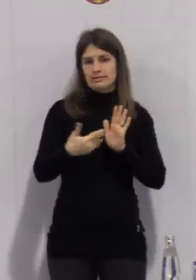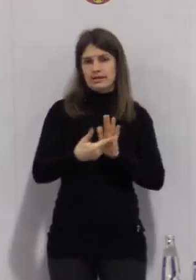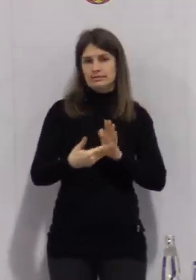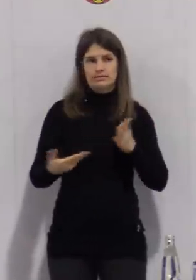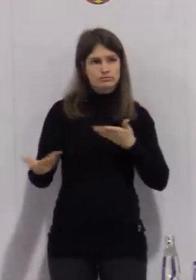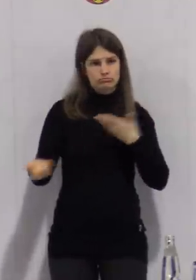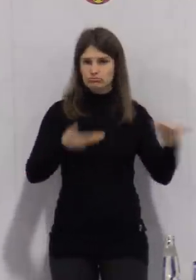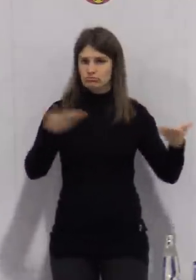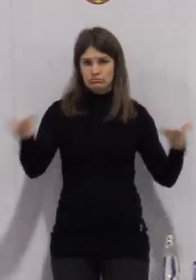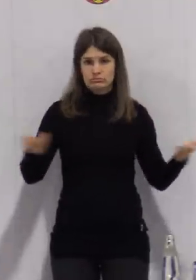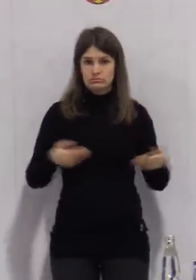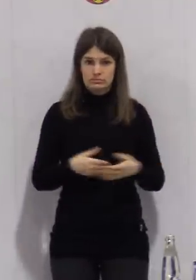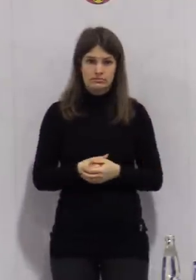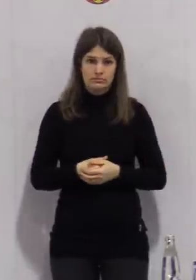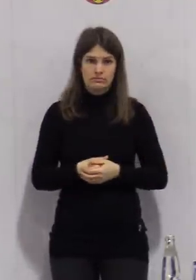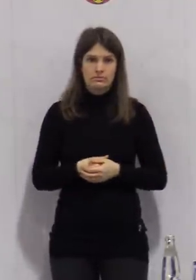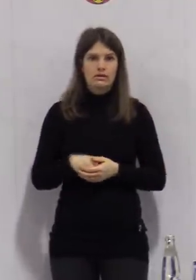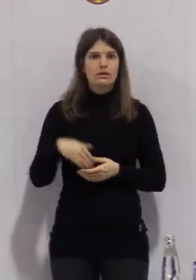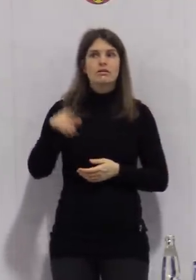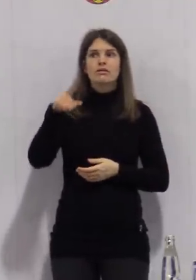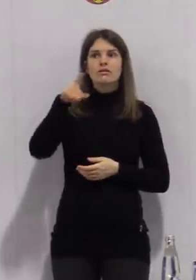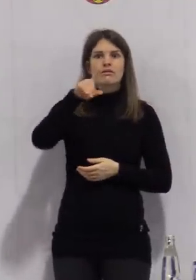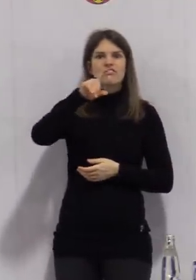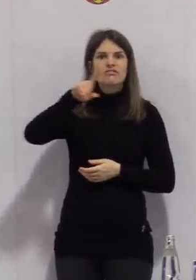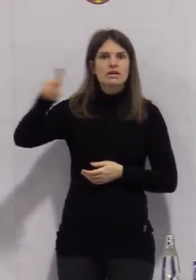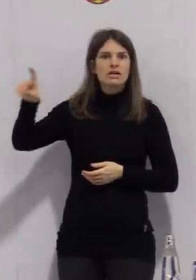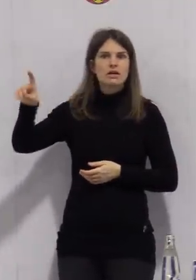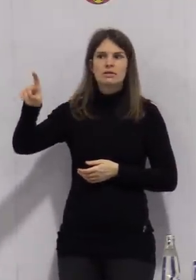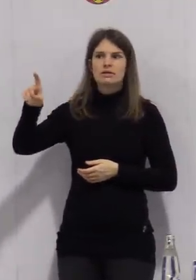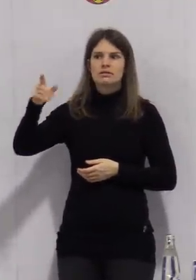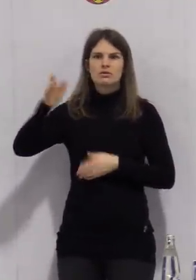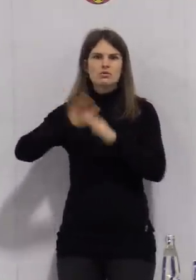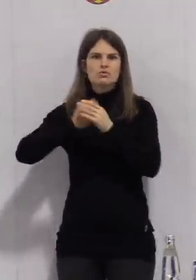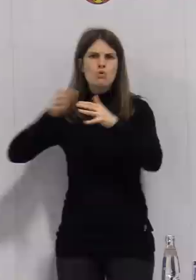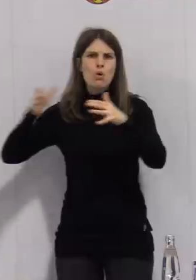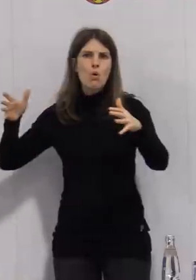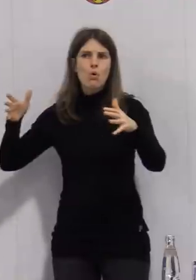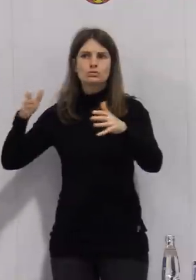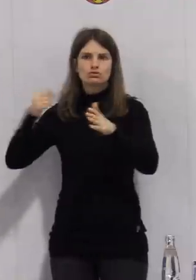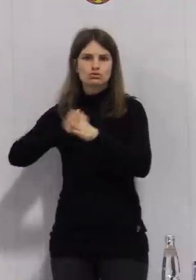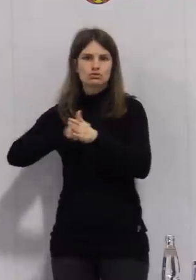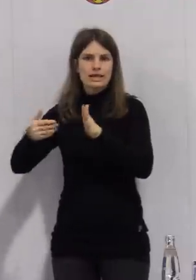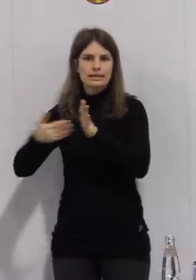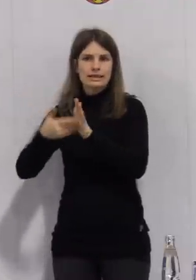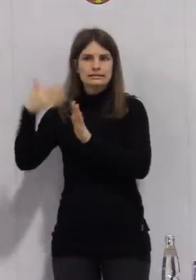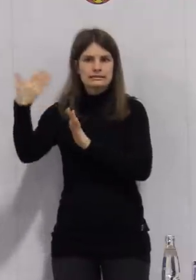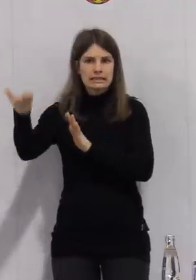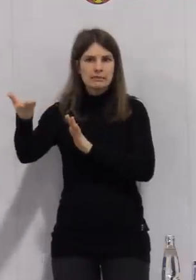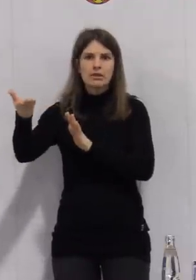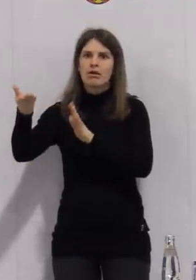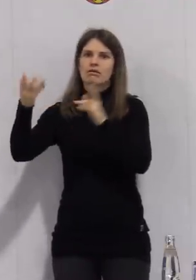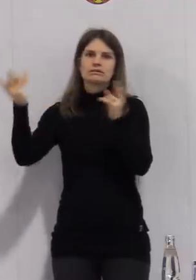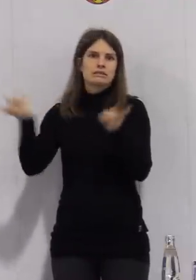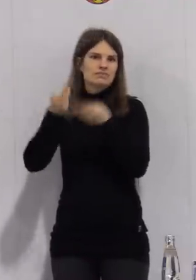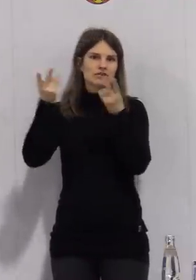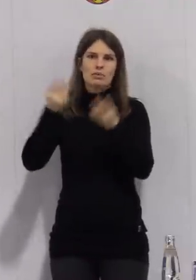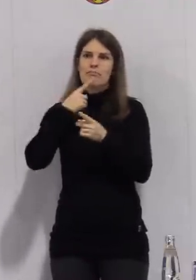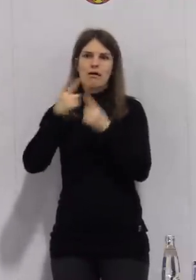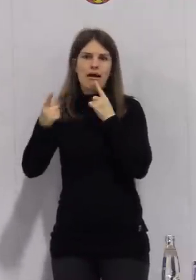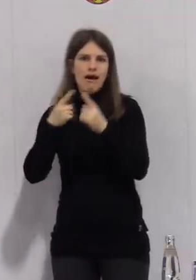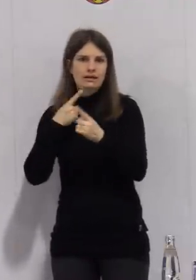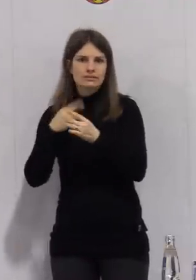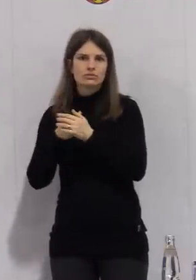die die größeren Unternehmen bekommen, erhalten diese kleineren Unternehmen natürlich dann auch. Das heißt, Beratung der